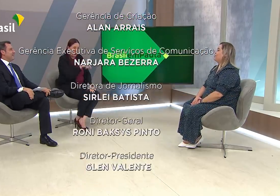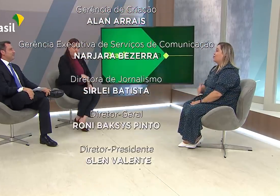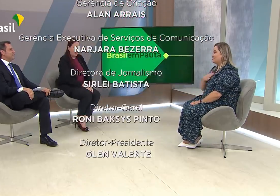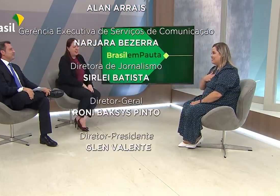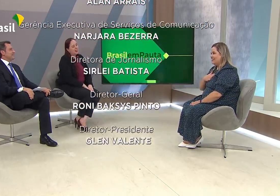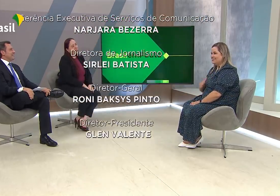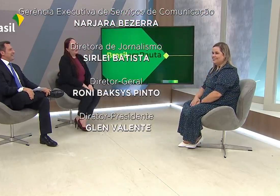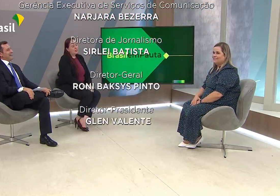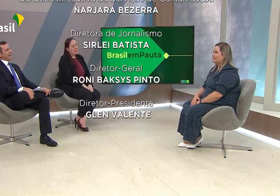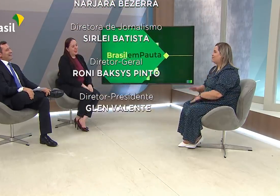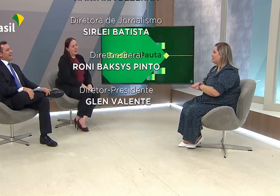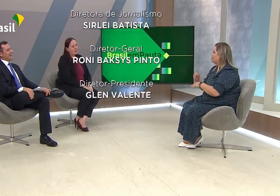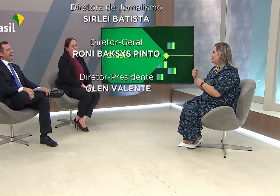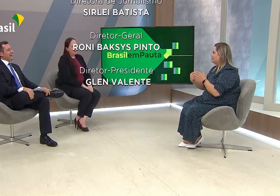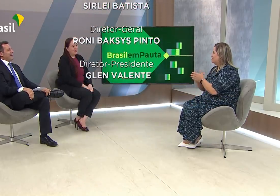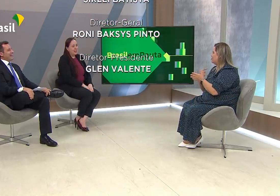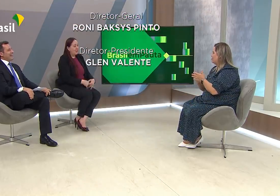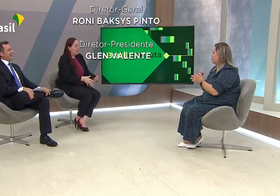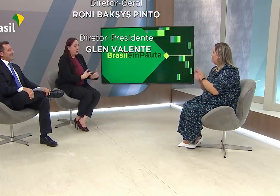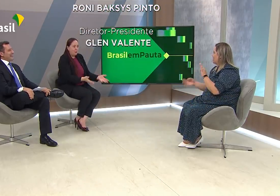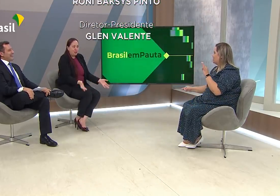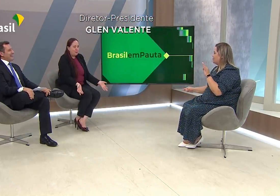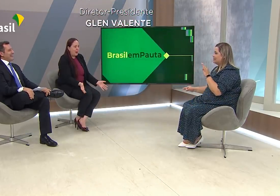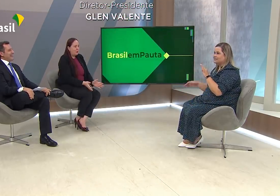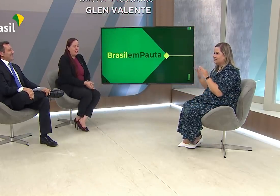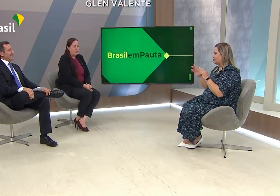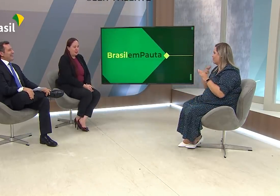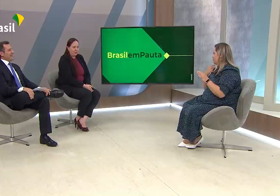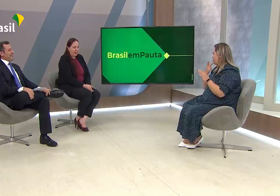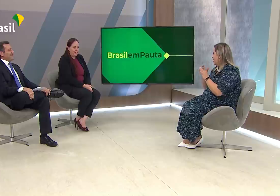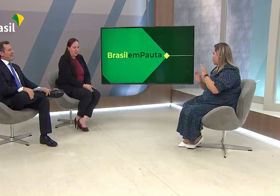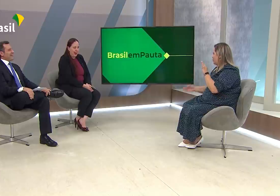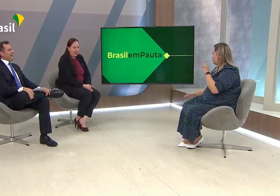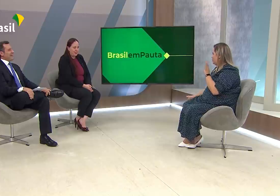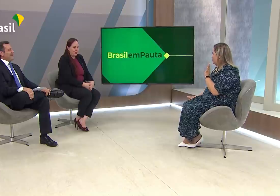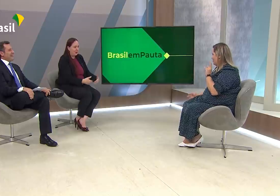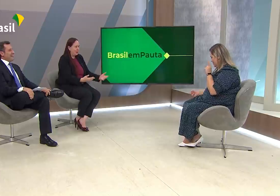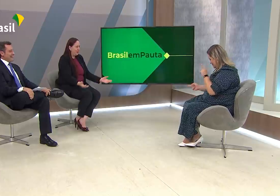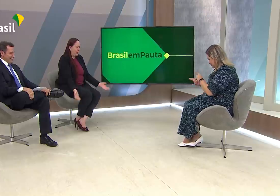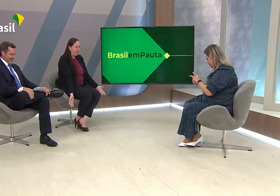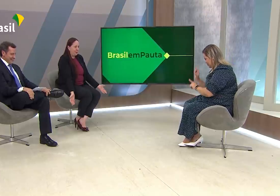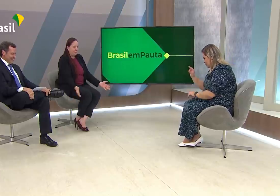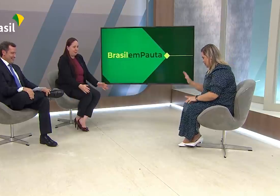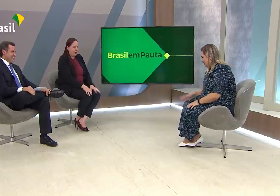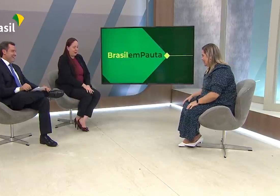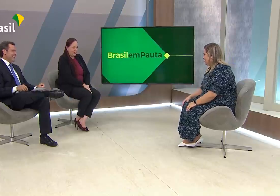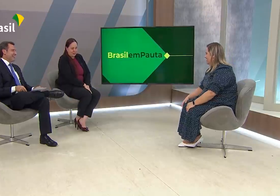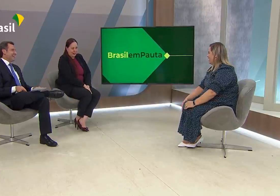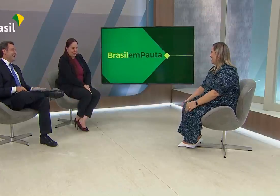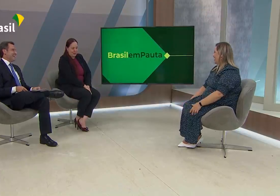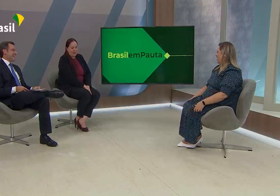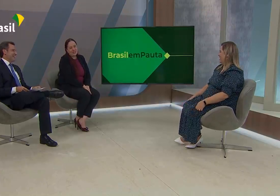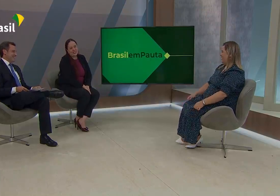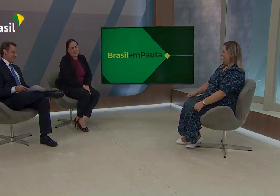Obrigado. Obrigado. Obrigado. Legenda Zanotto